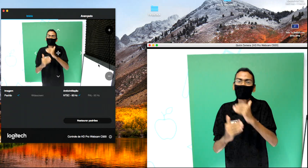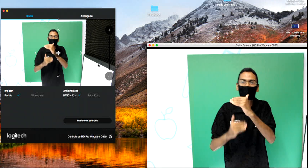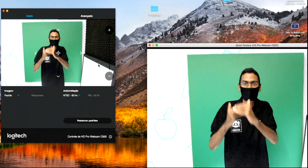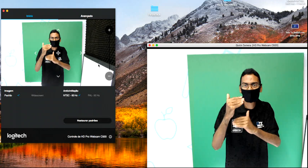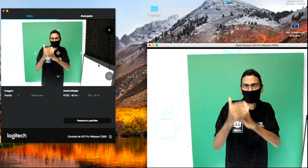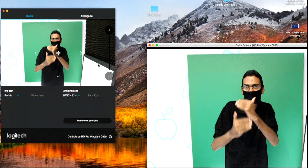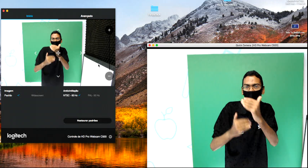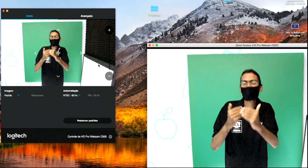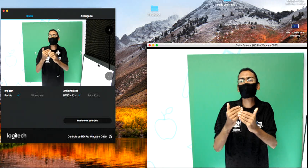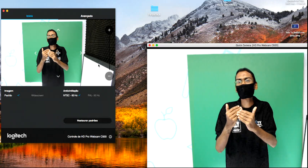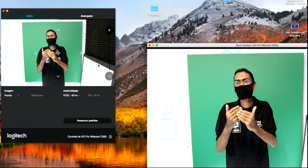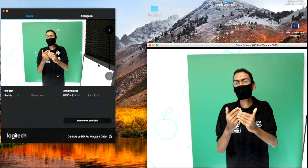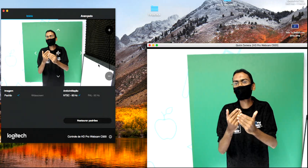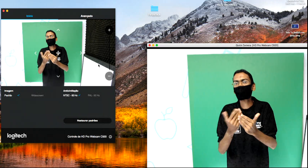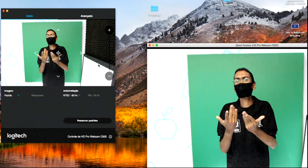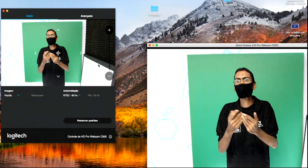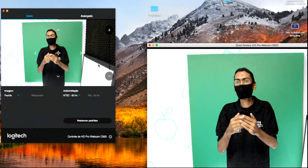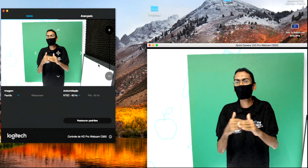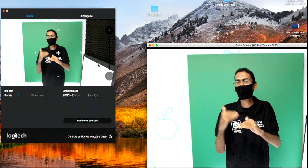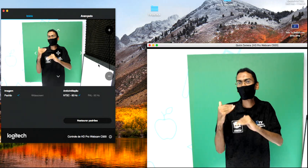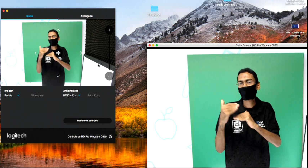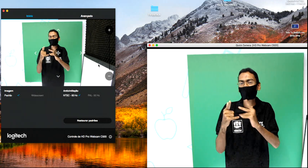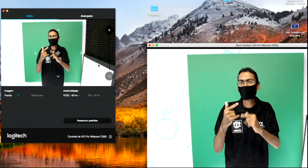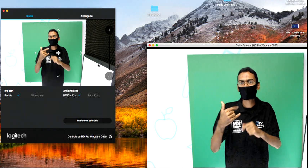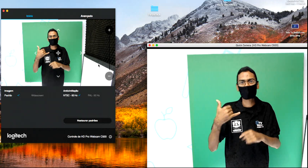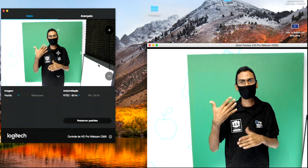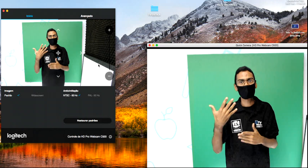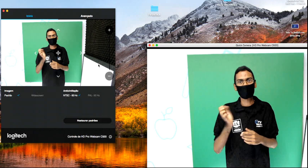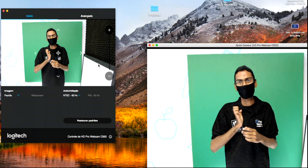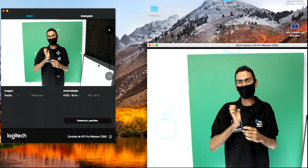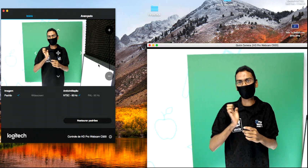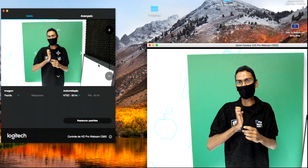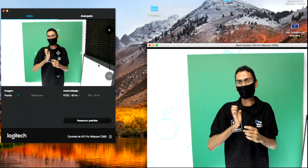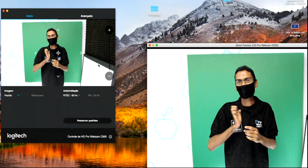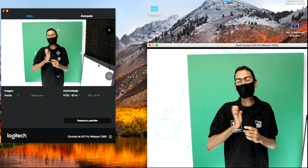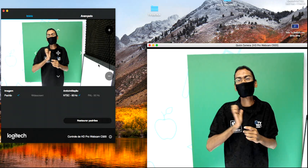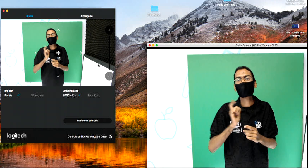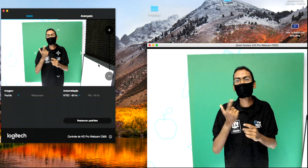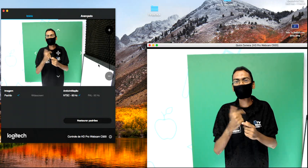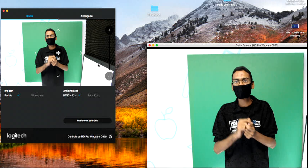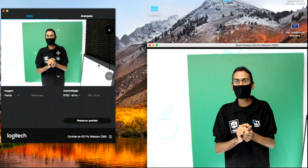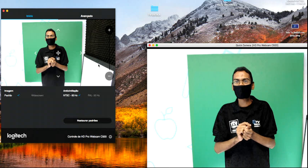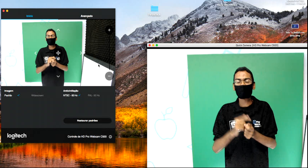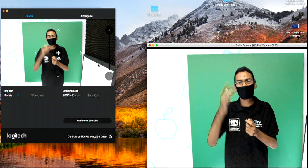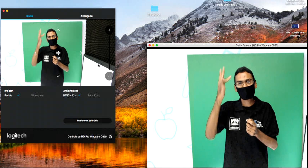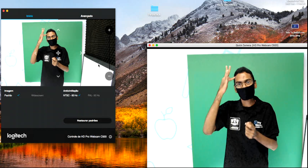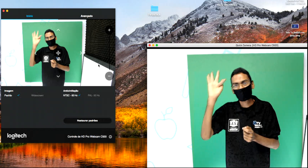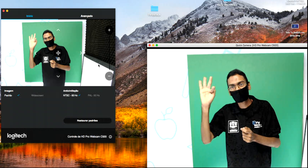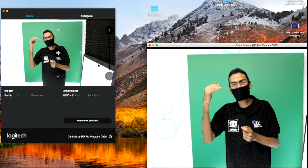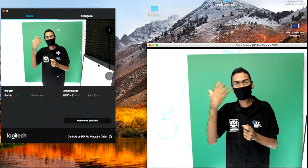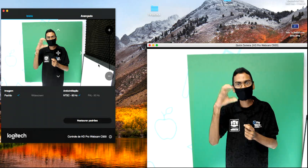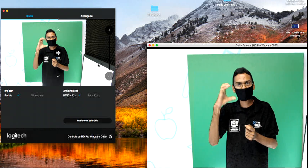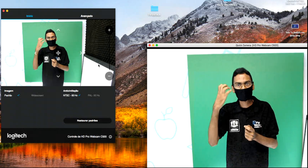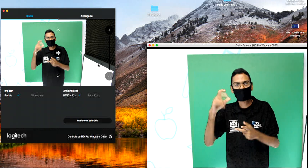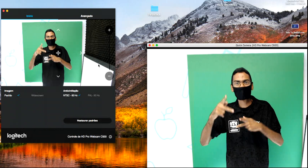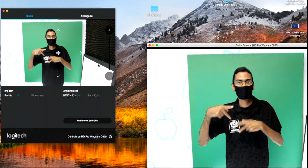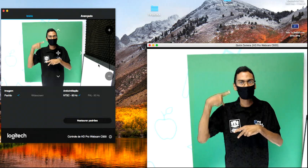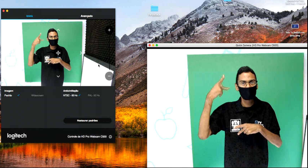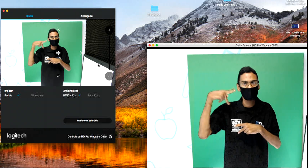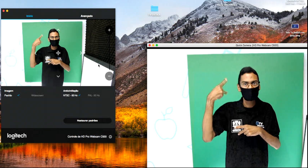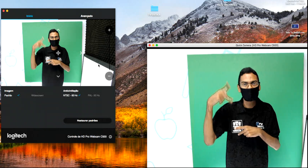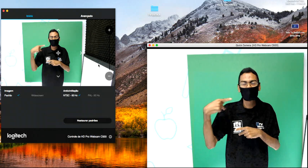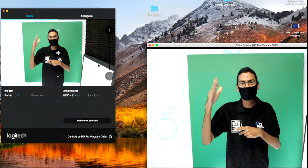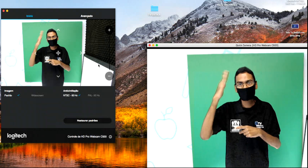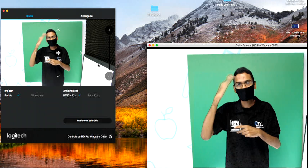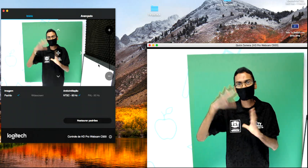rica, inclusive com novas formas filosóficas, científicas e políticas de se entender o mundo. A